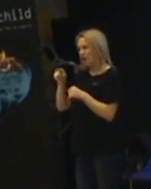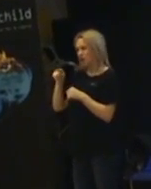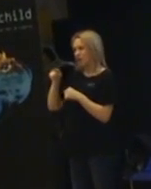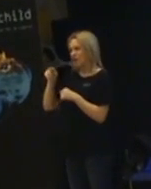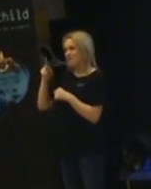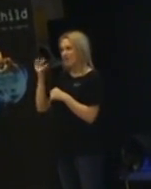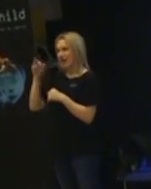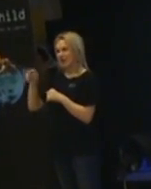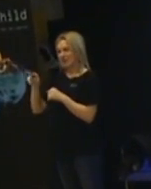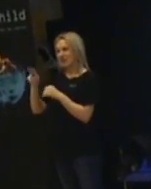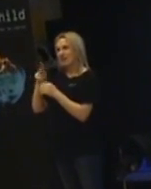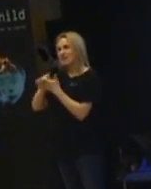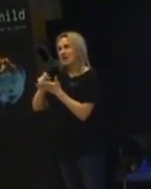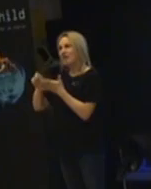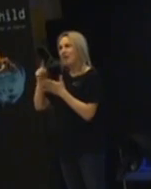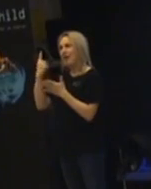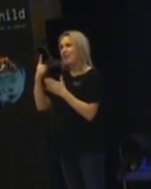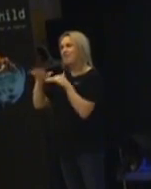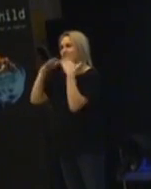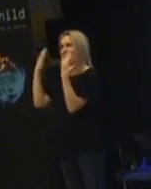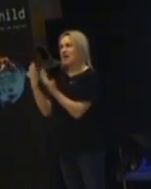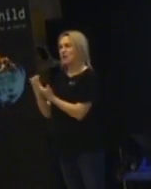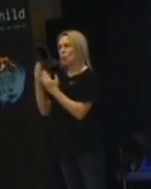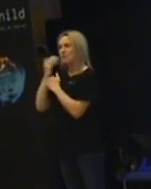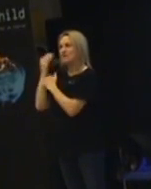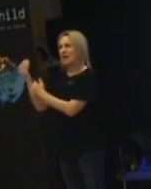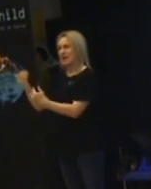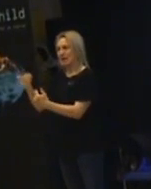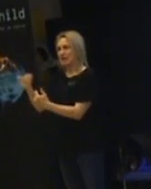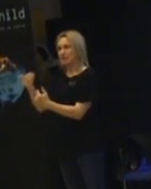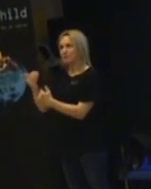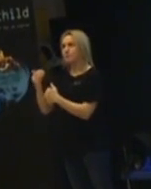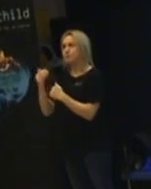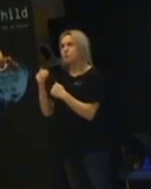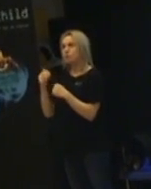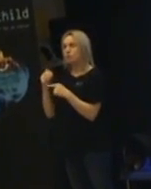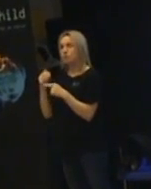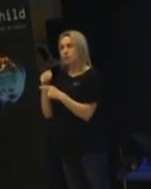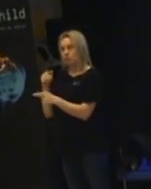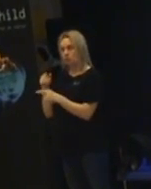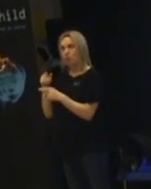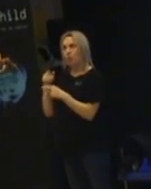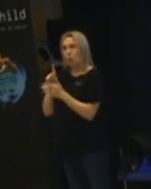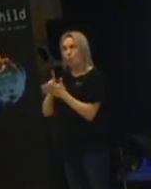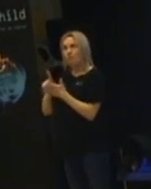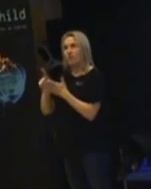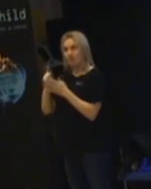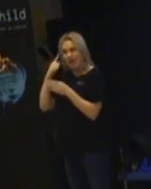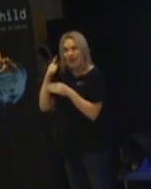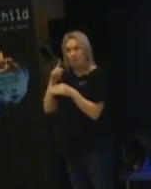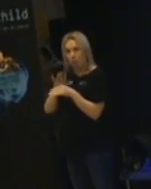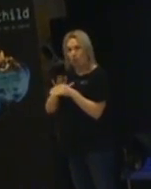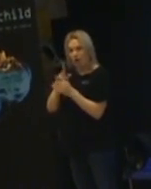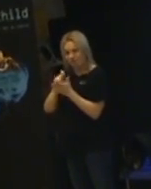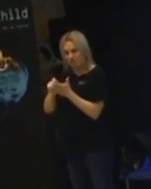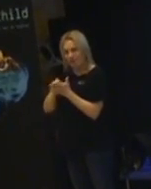Så hittade han på ur båten långt innan han har fått den att fungera. Det är författare som ofta tänker efter. när jag tänker efter